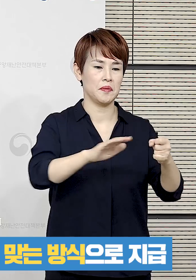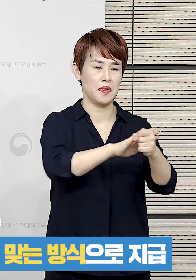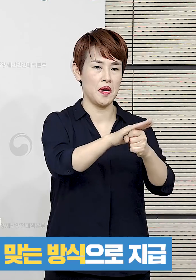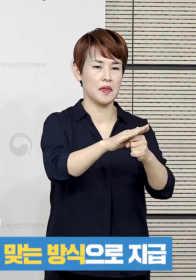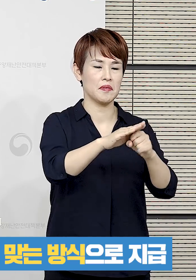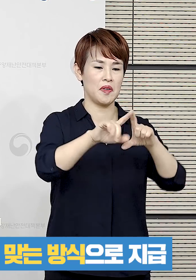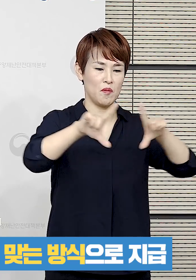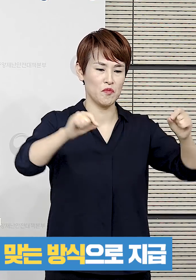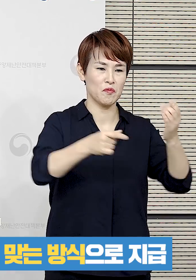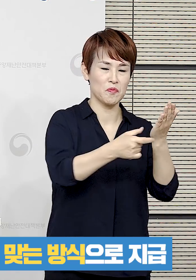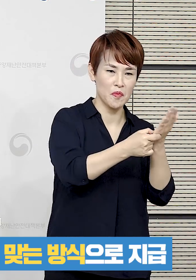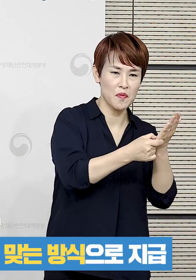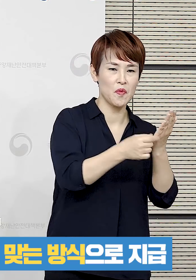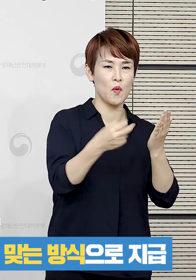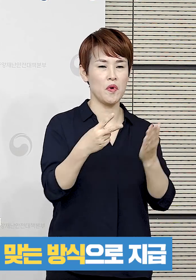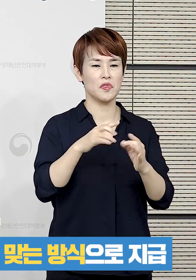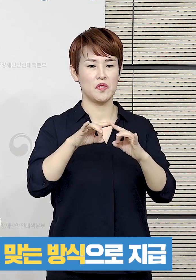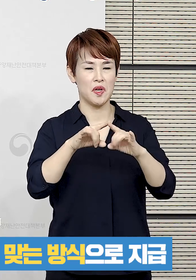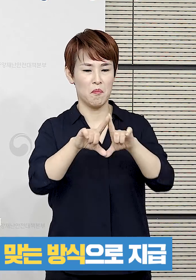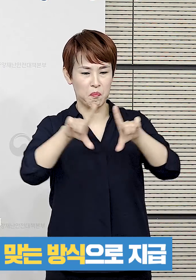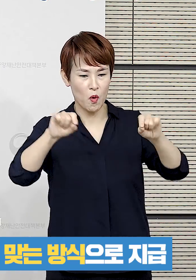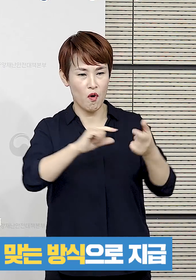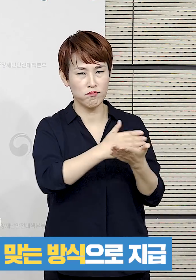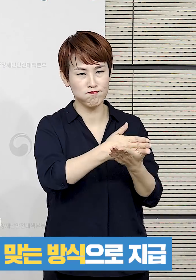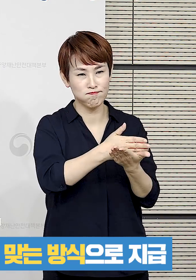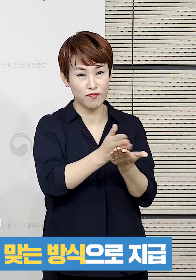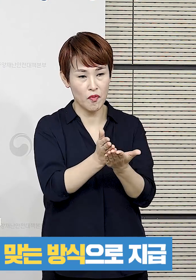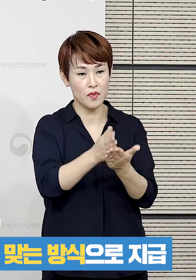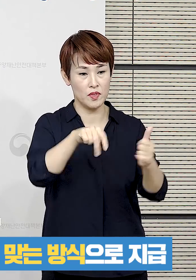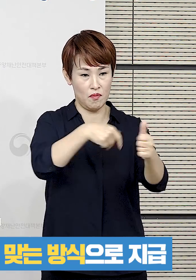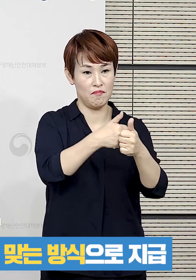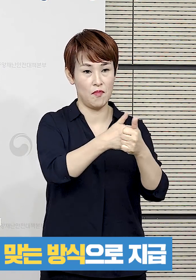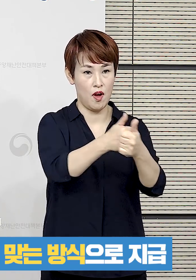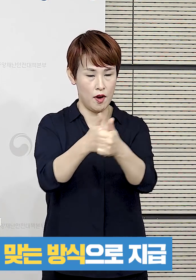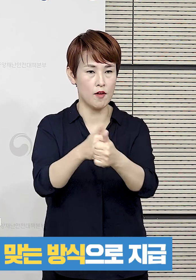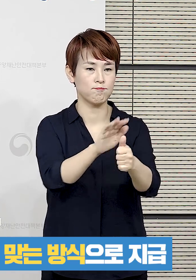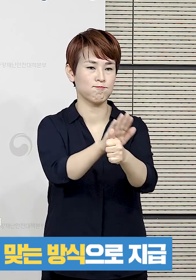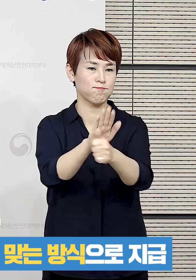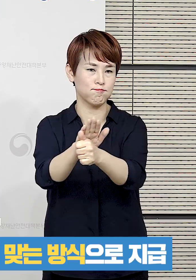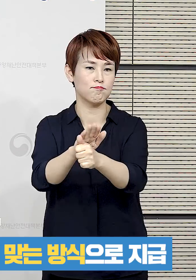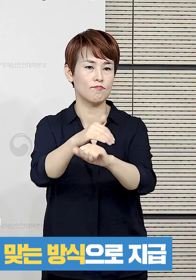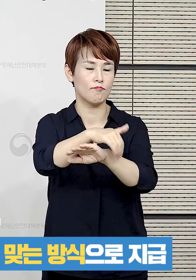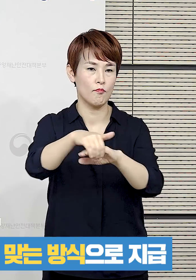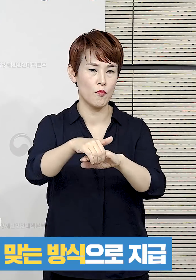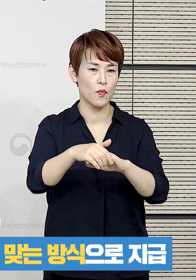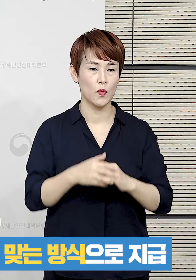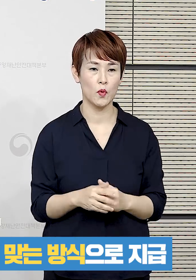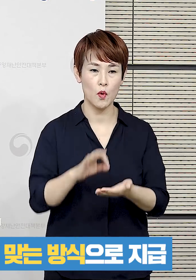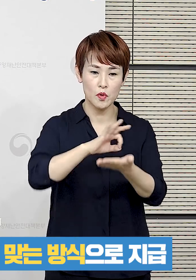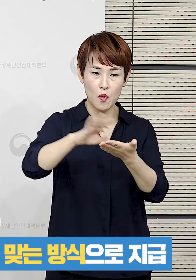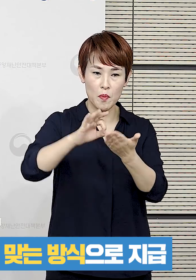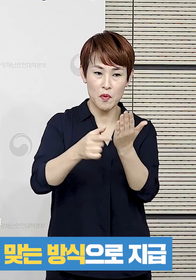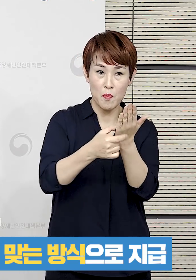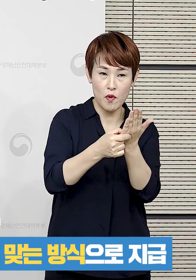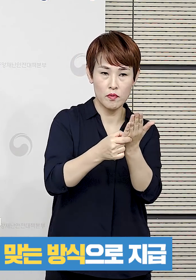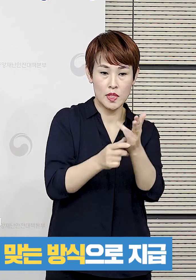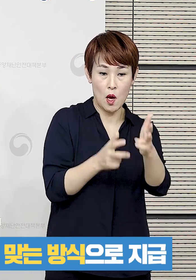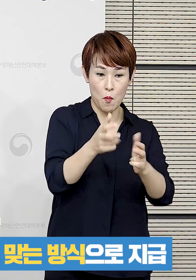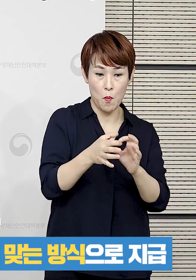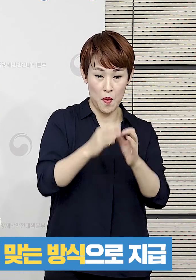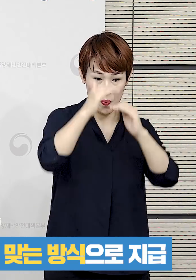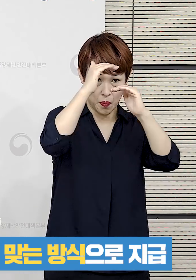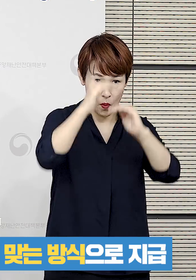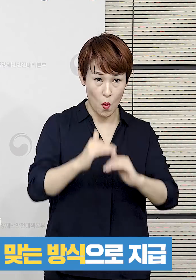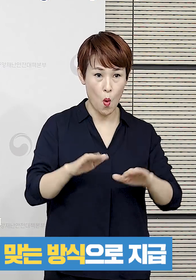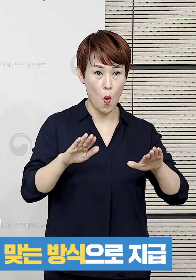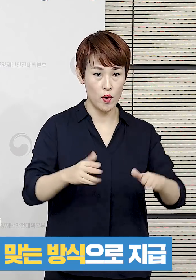온누리상품권, 전자바우츠 등 각 지방자치단체의 여건에 맞는 방식으로 지급할 예정이고 소비 쿠폰 사업에 대한